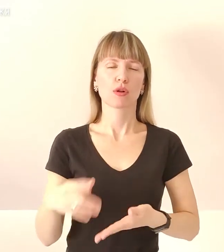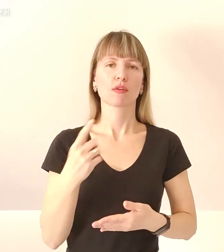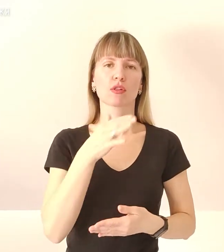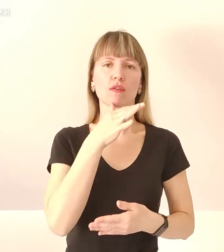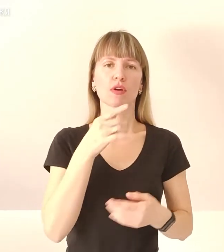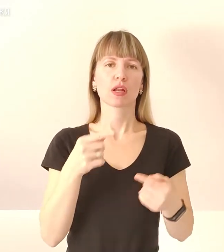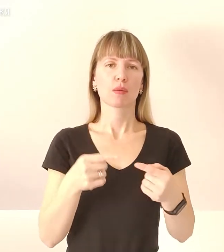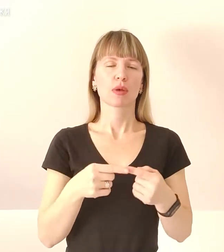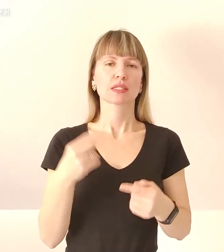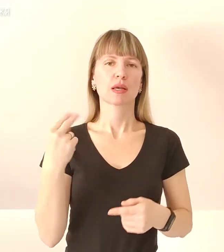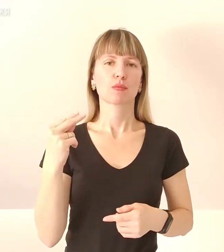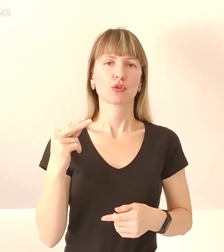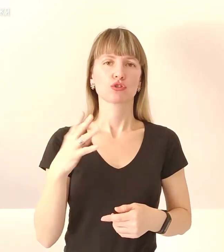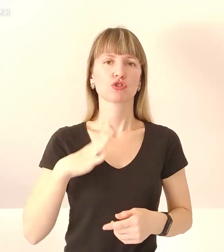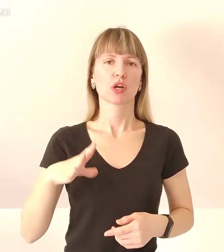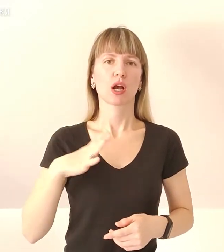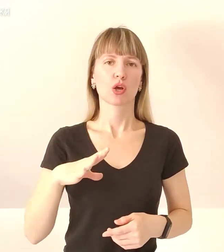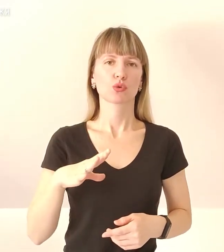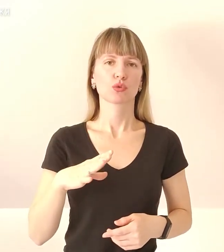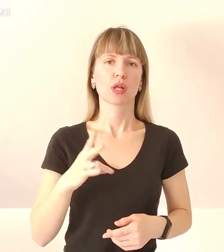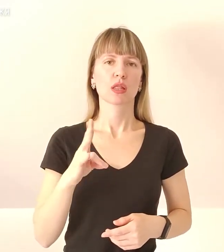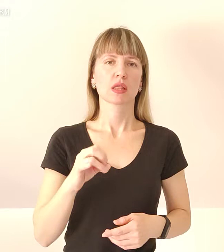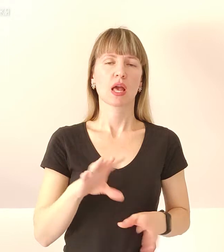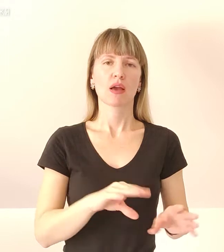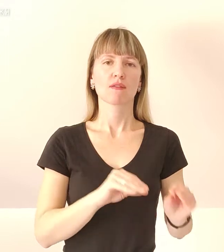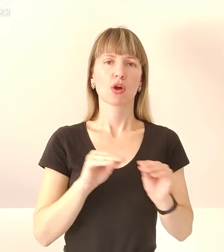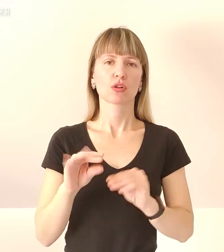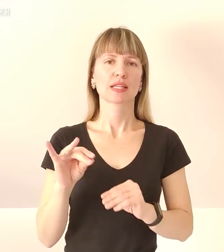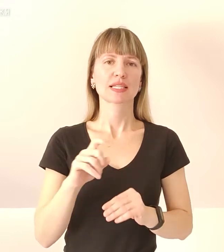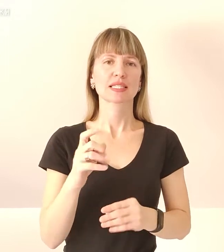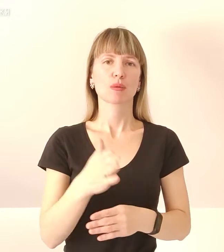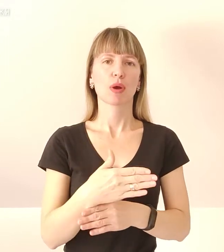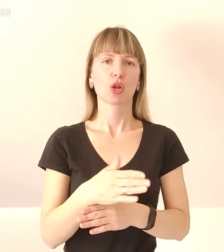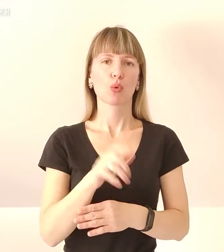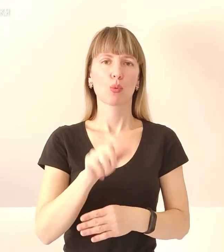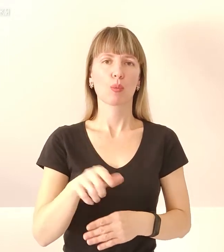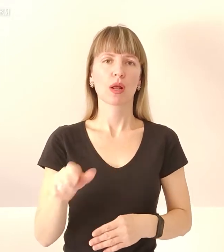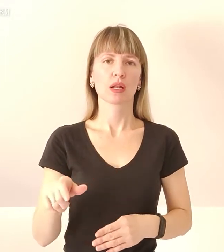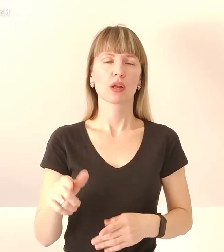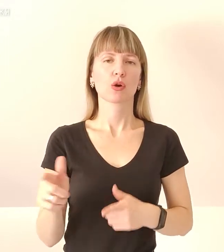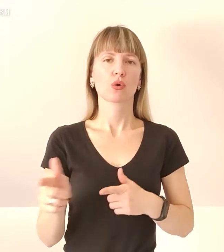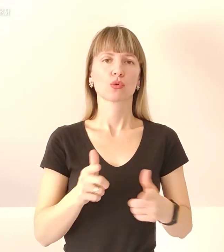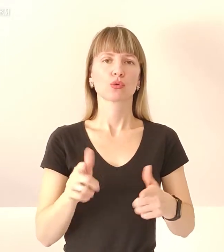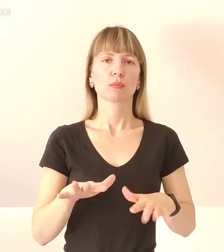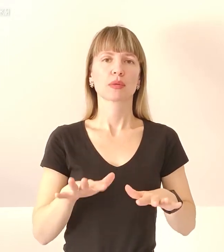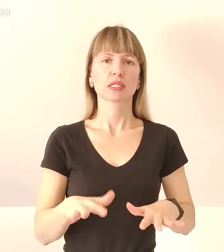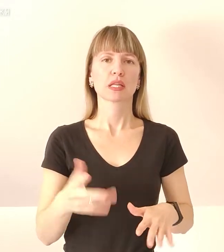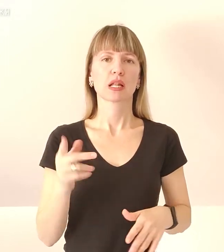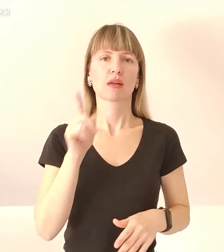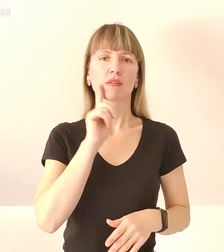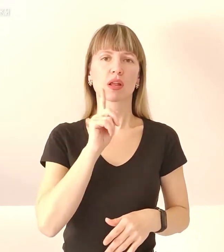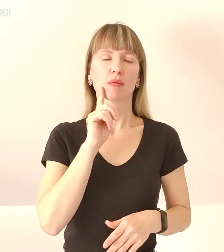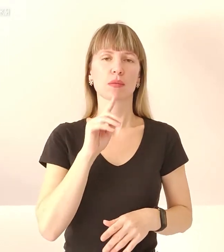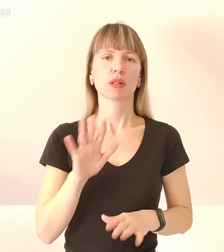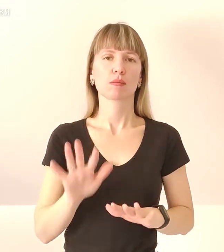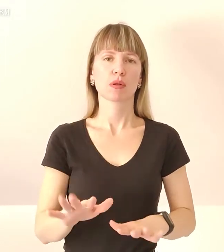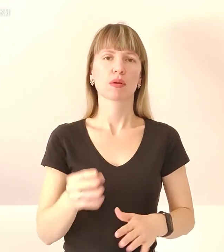Запоріжжя чекають на евакуюваних із Маріуполя. Готують місця для тимчасового перебування, їжу та